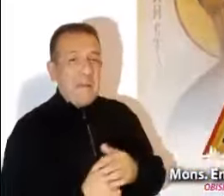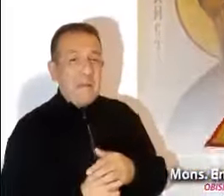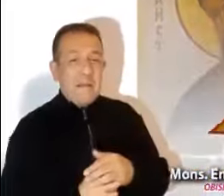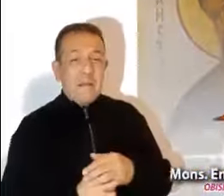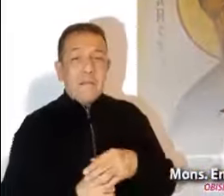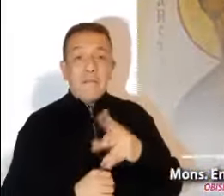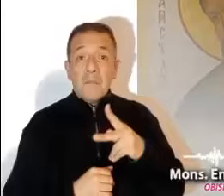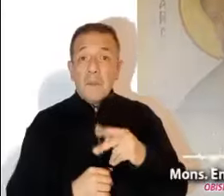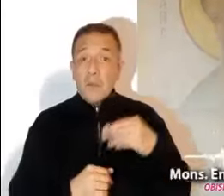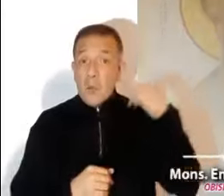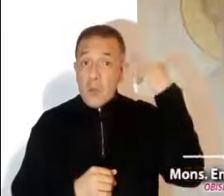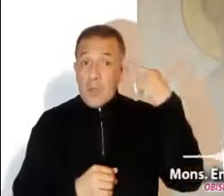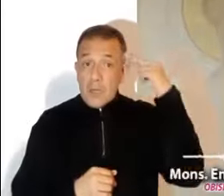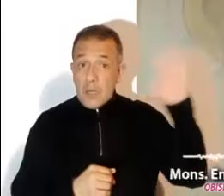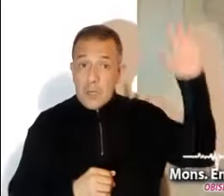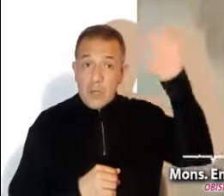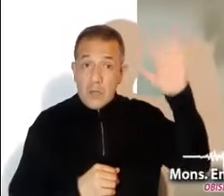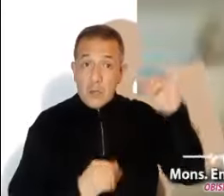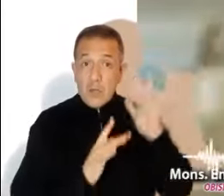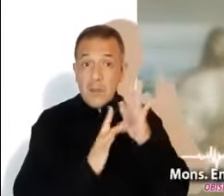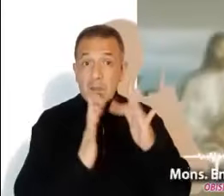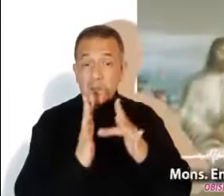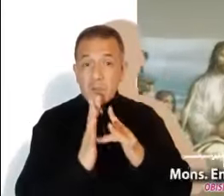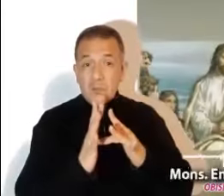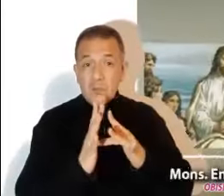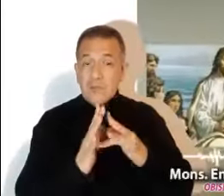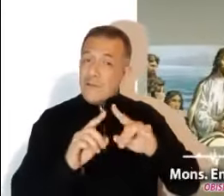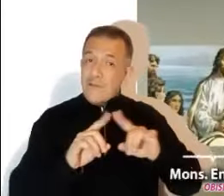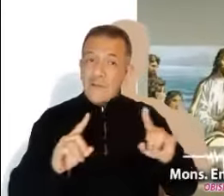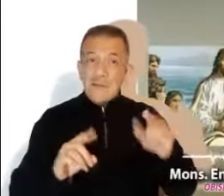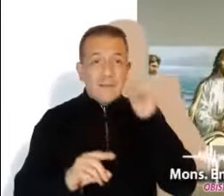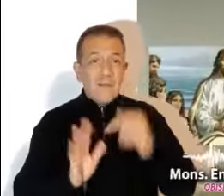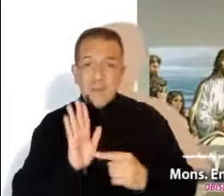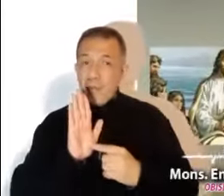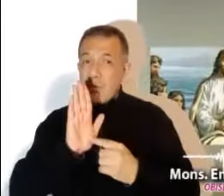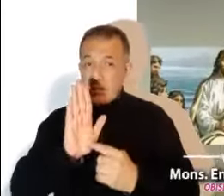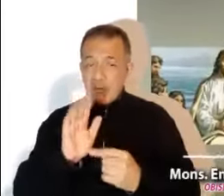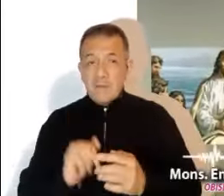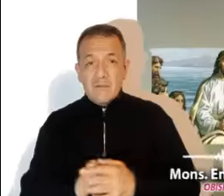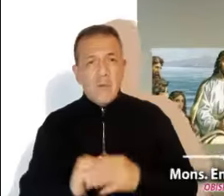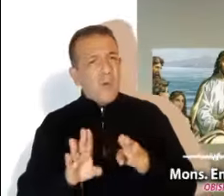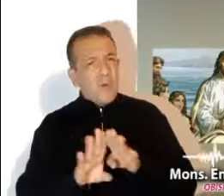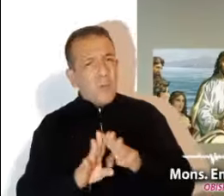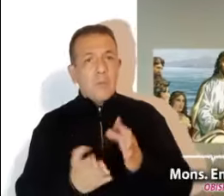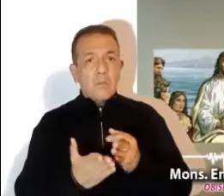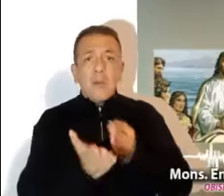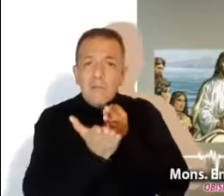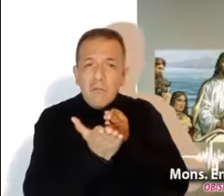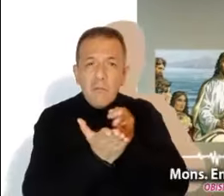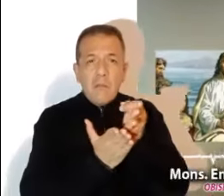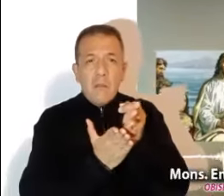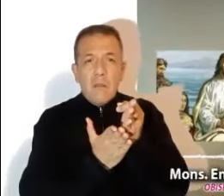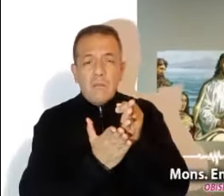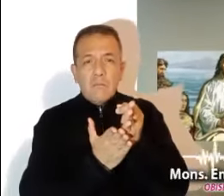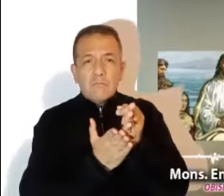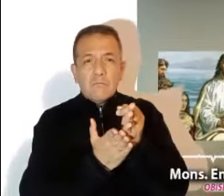Pero así es el reino de Jesús, y así siempre lo ha presentado. En la fidelidad de